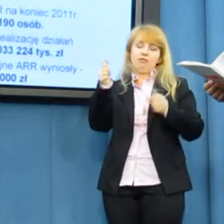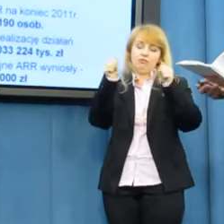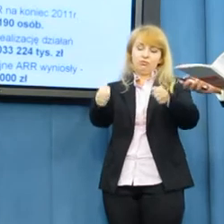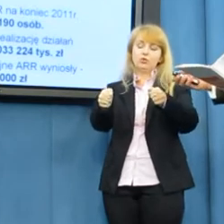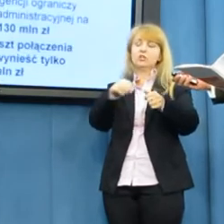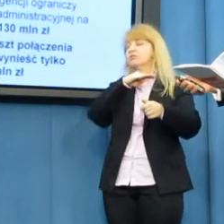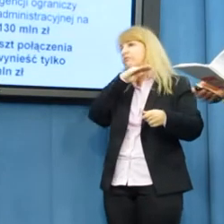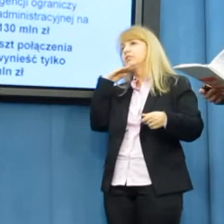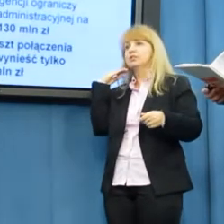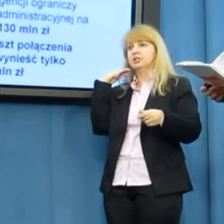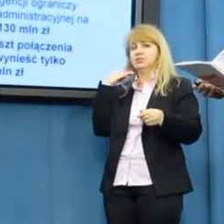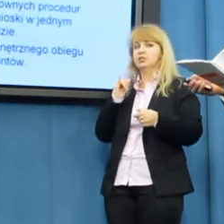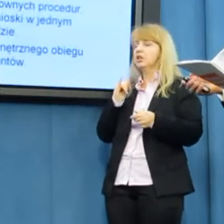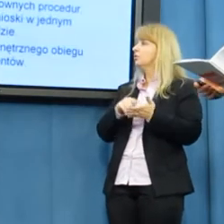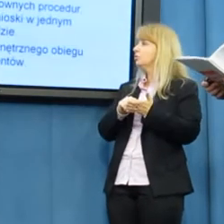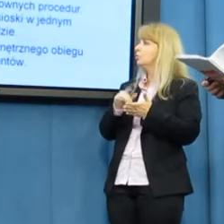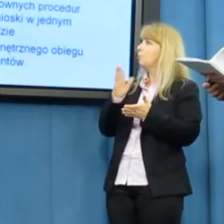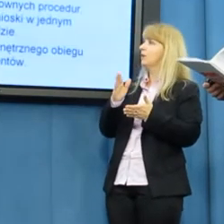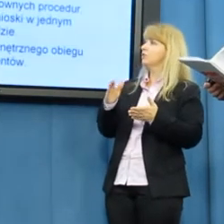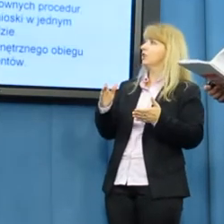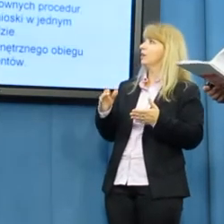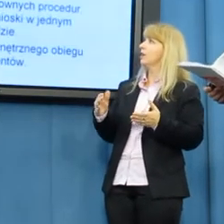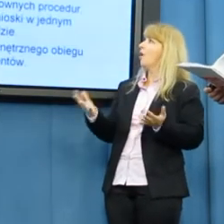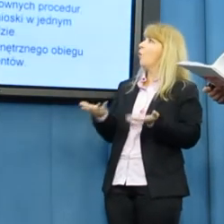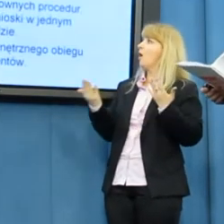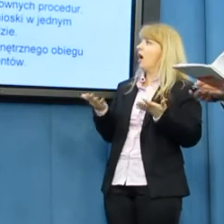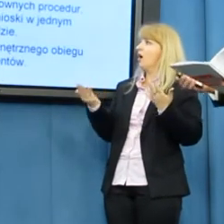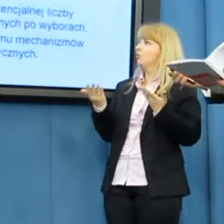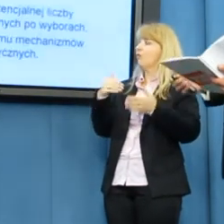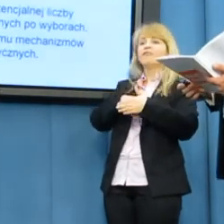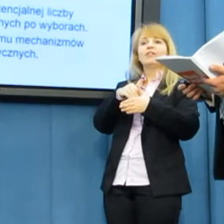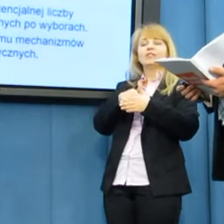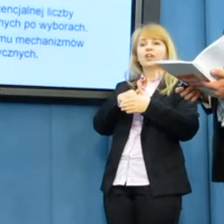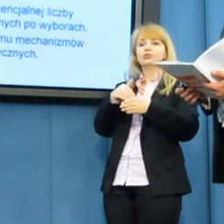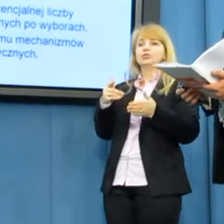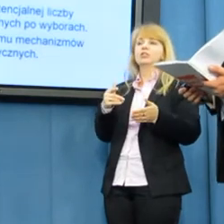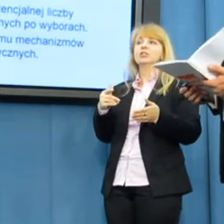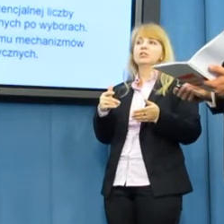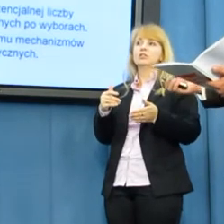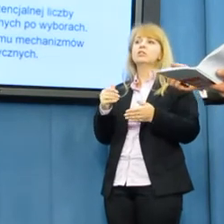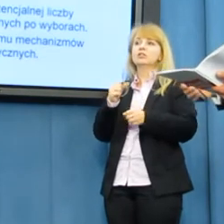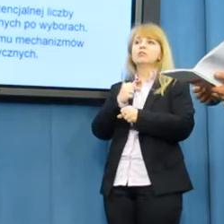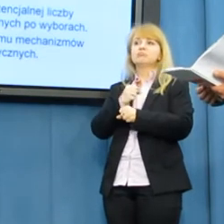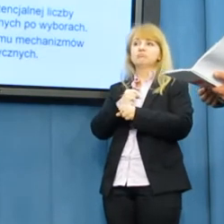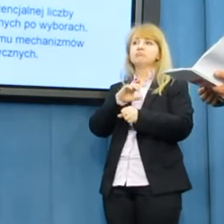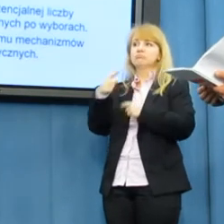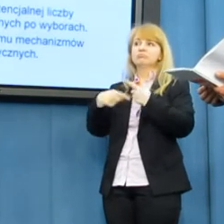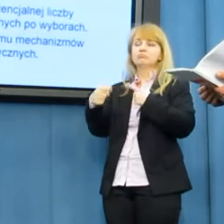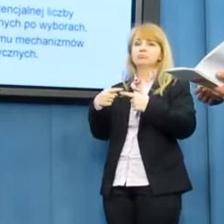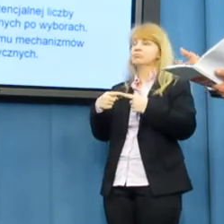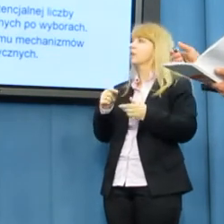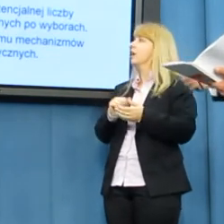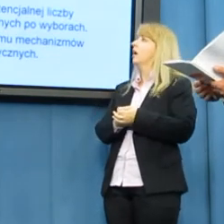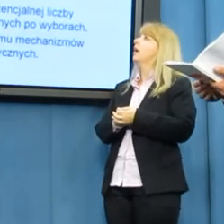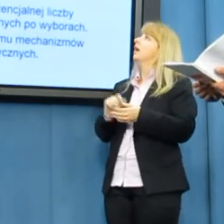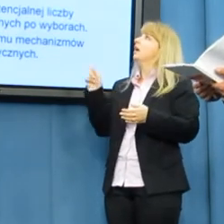usprawni, przepraszam, wewnętrzny obieg dokumentów oczywiście. No cóż, stock aferon